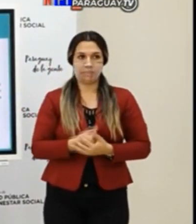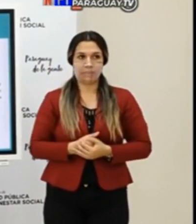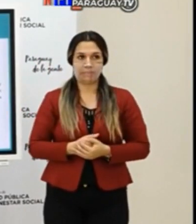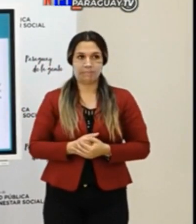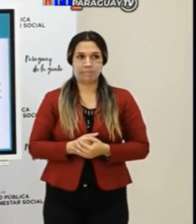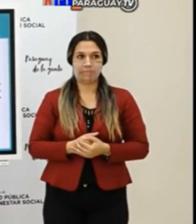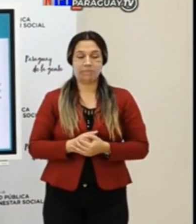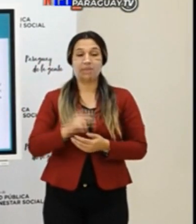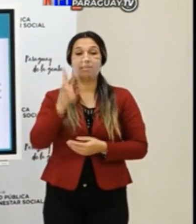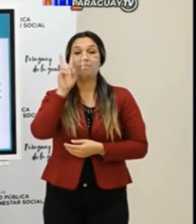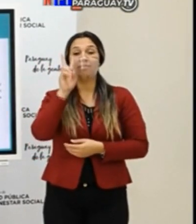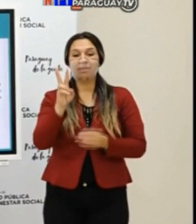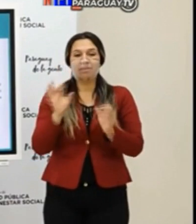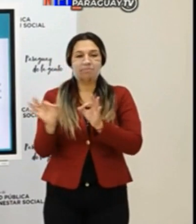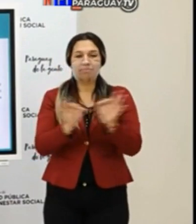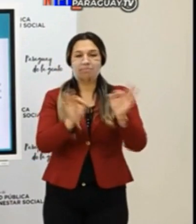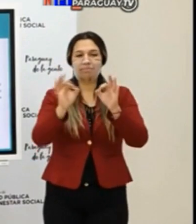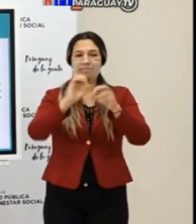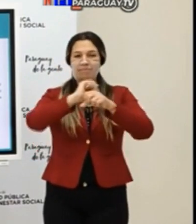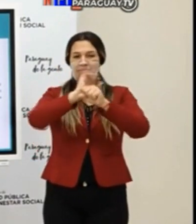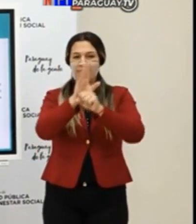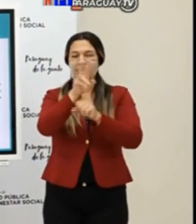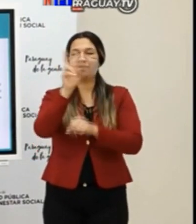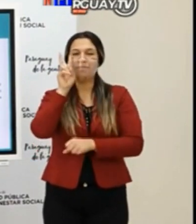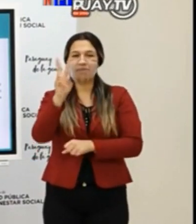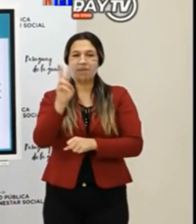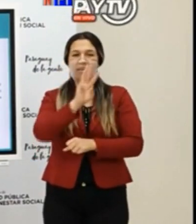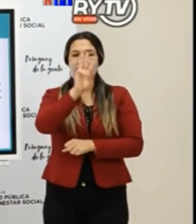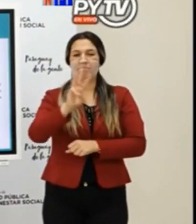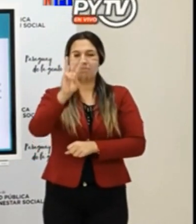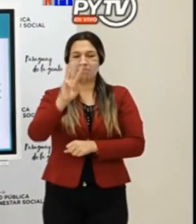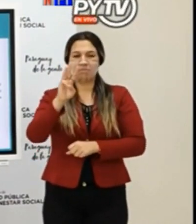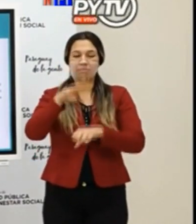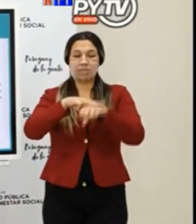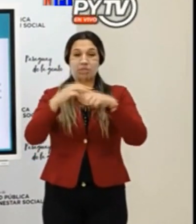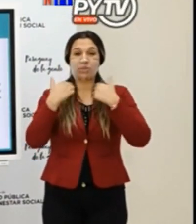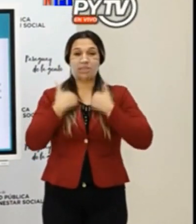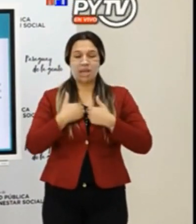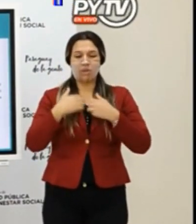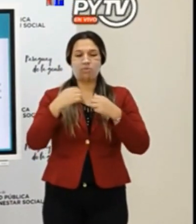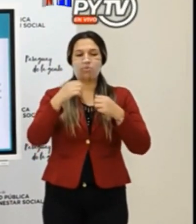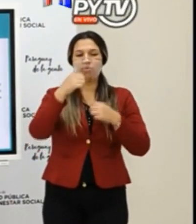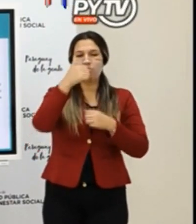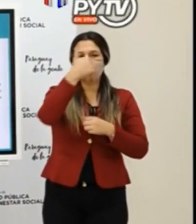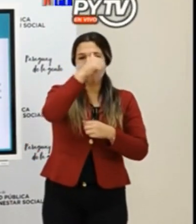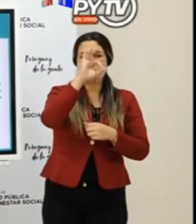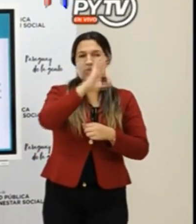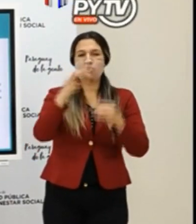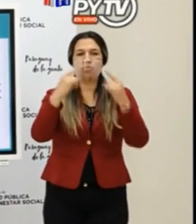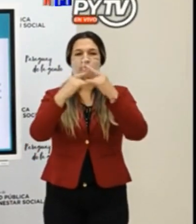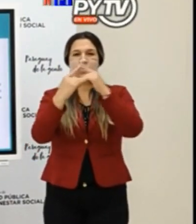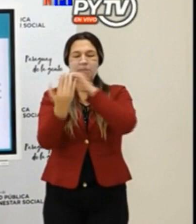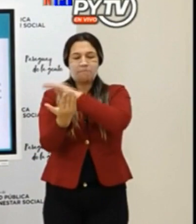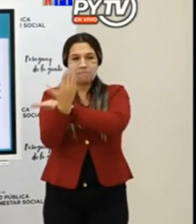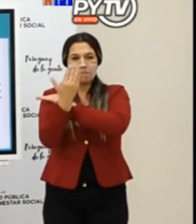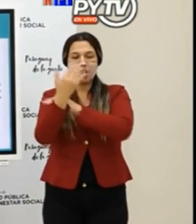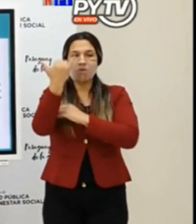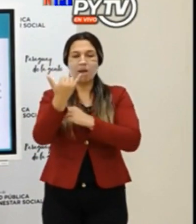Viene un poco el mapa de riesgo. Te invito a visitar siempre la página, a partir de los domingos o los lunes tempranito, que se encuentran actualizadas,